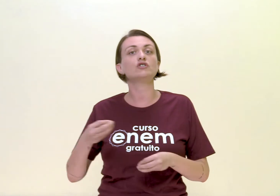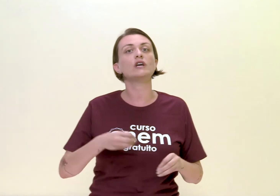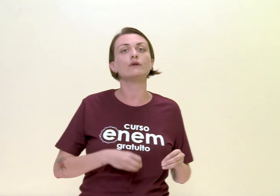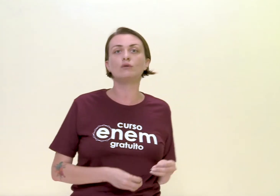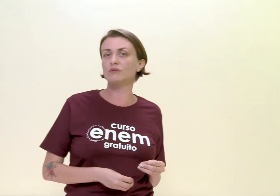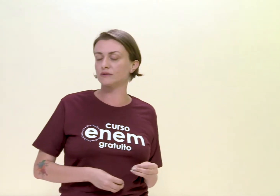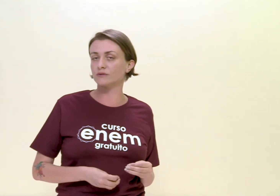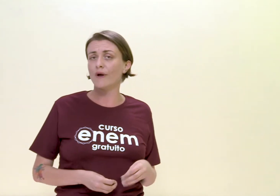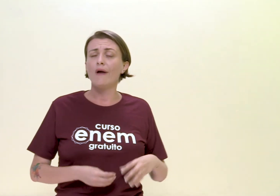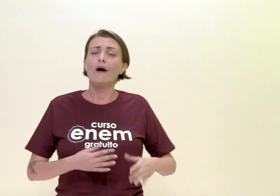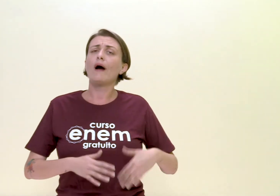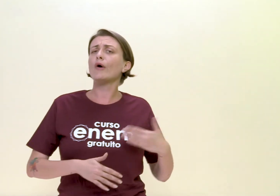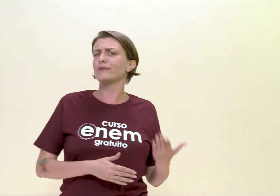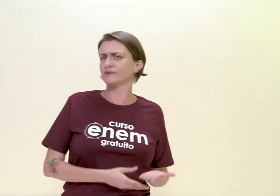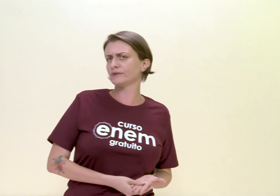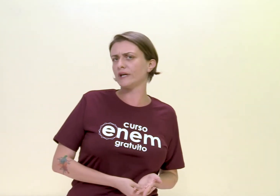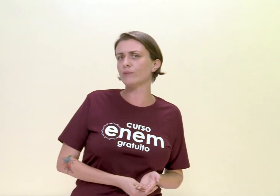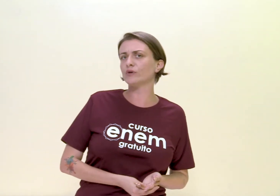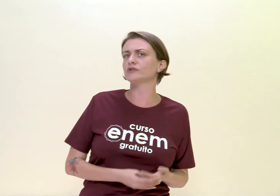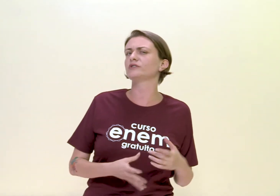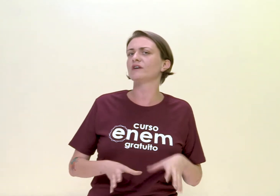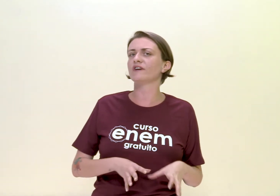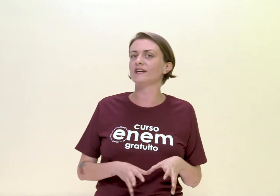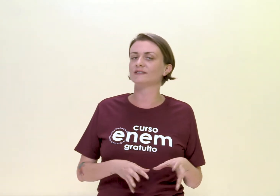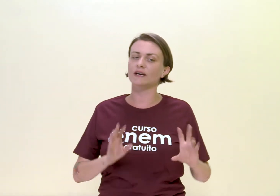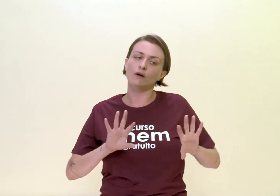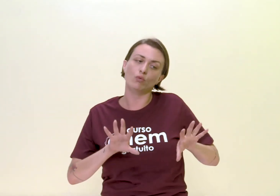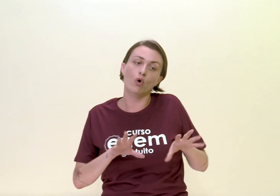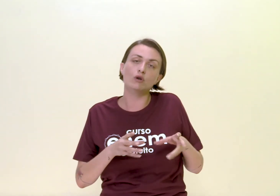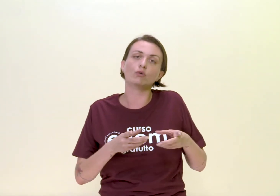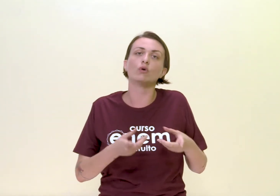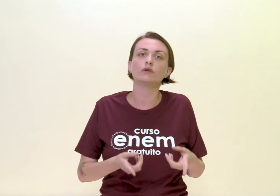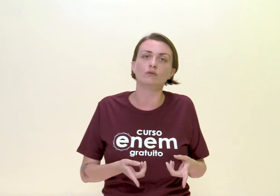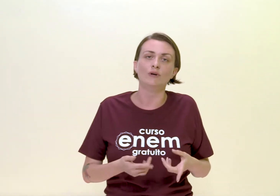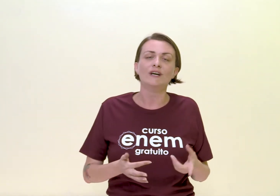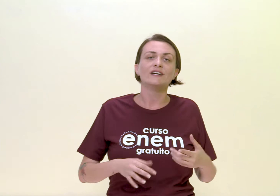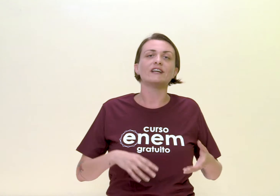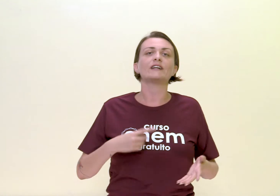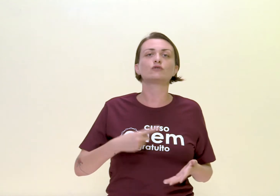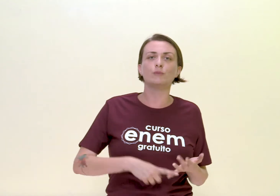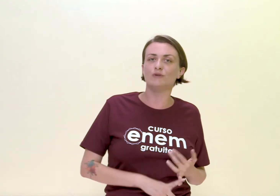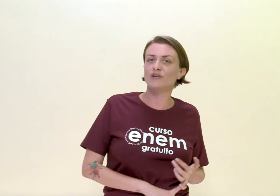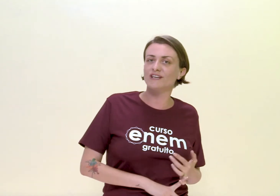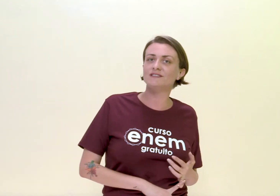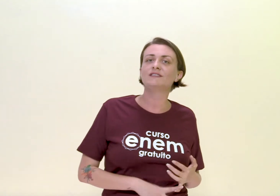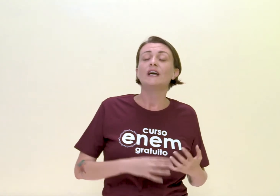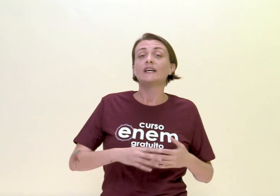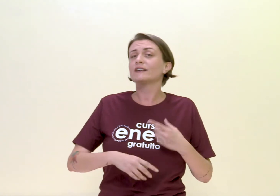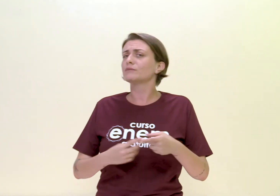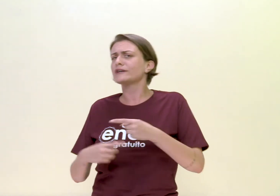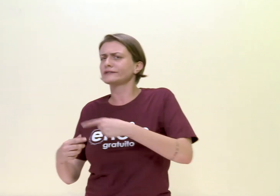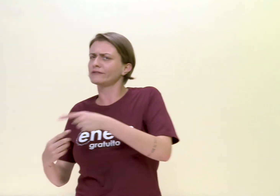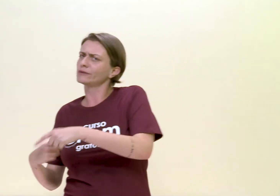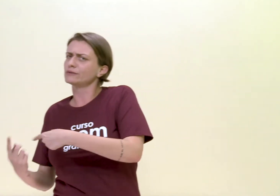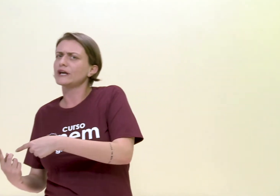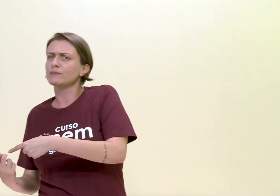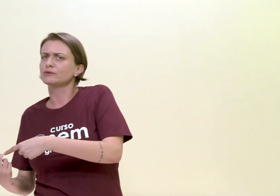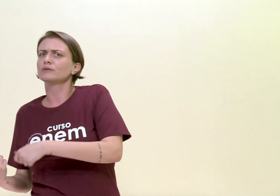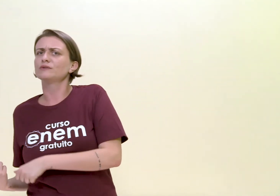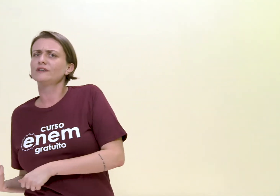dinheiro com isso. Ao mesmo tempo, a gente teve aí o olho gordo dos portugueses, que também já estavam com débito com os